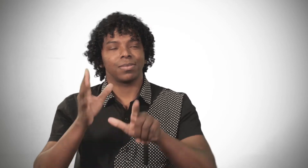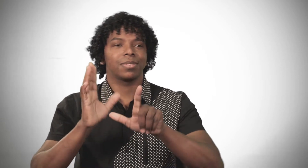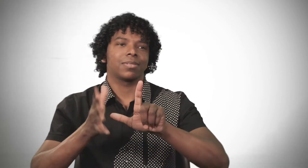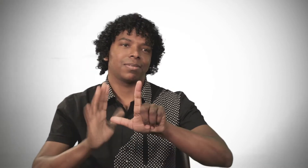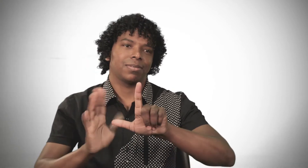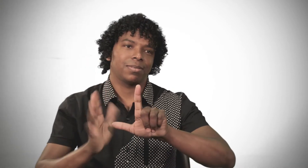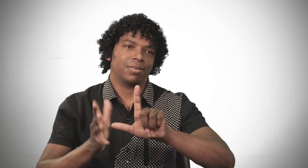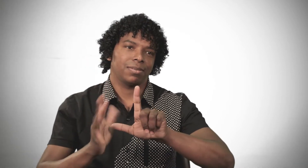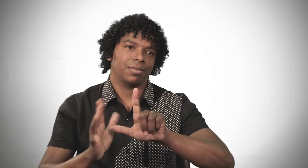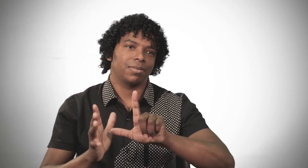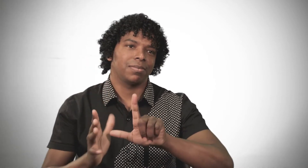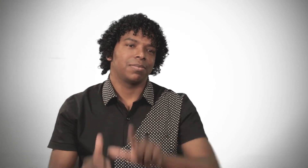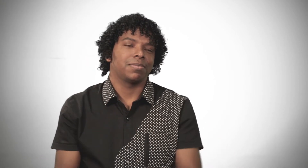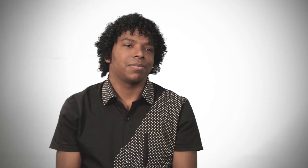Curso Letras Libras aqui na UF.